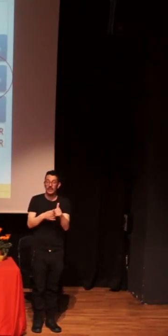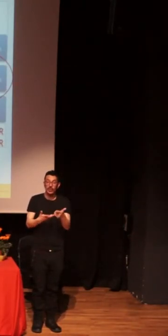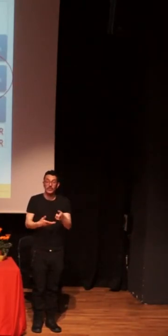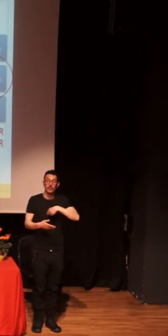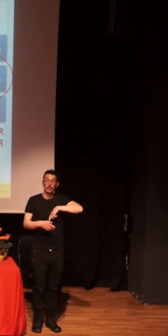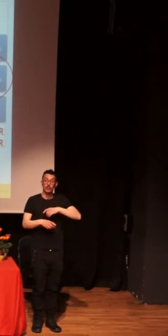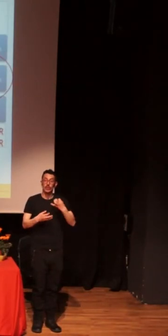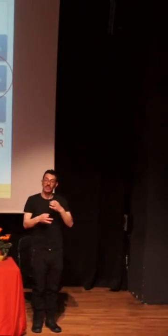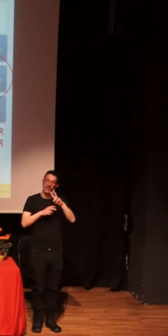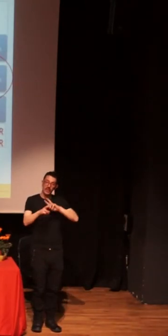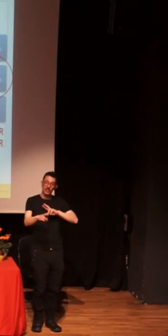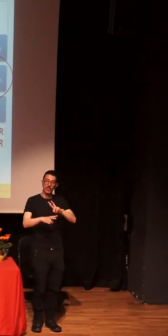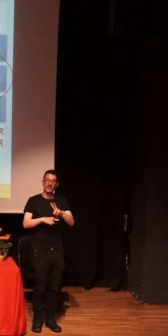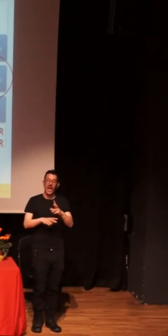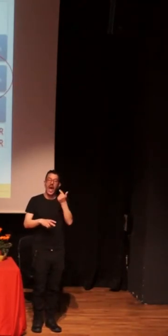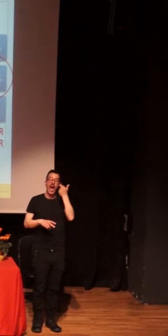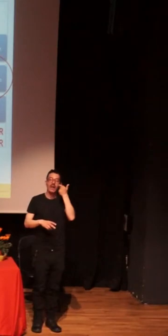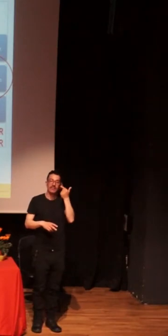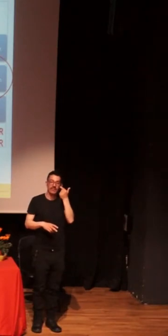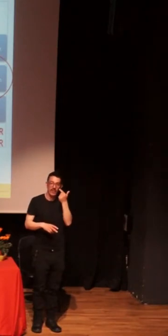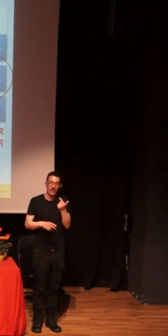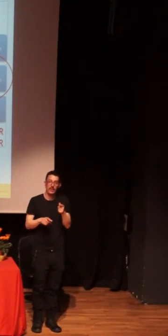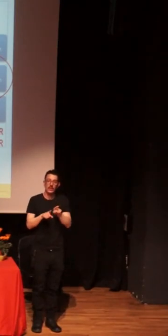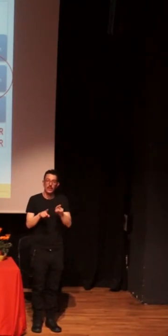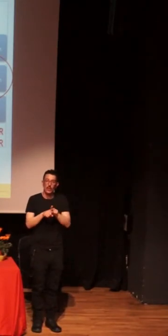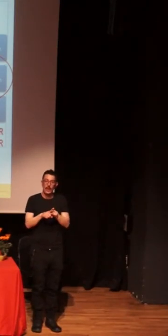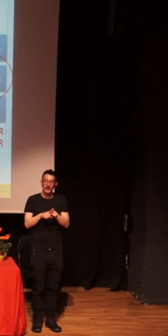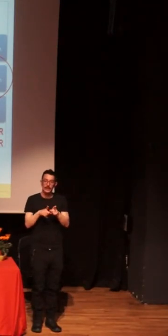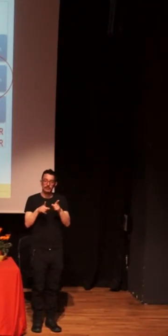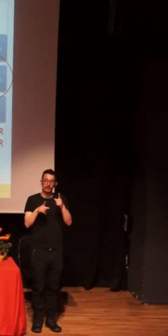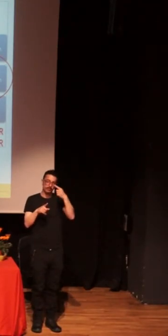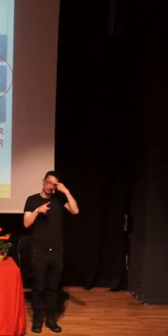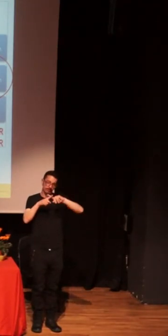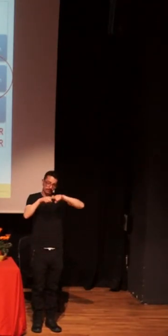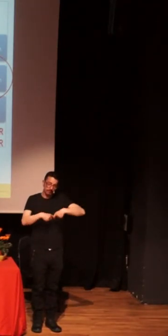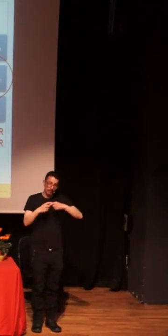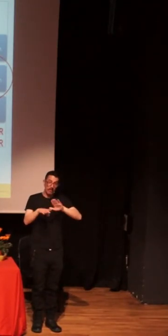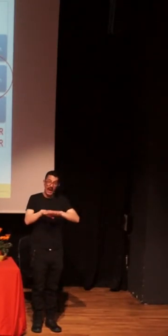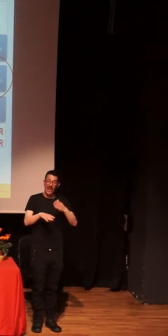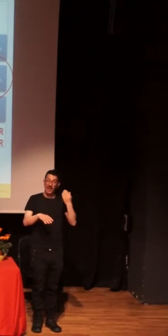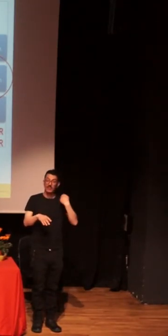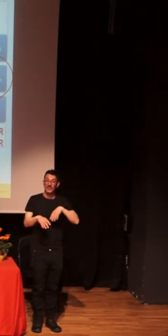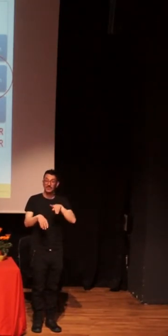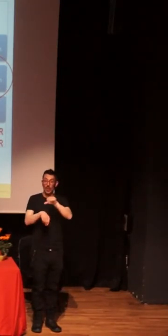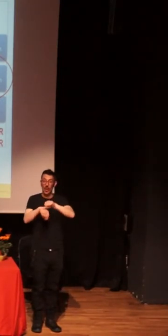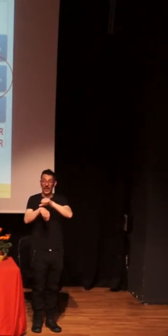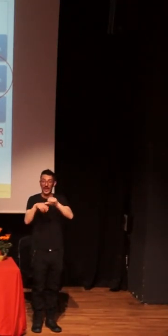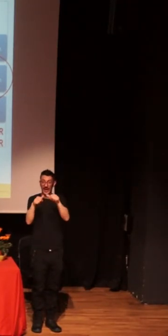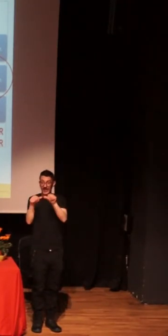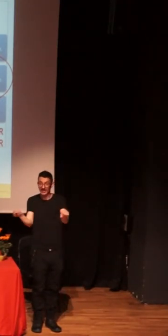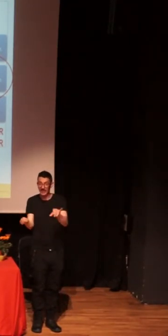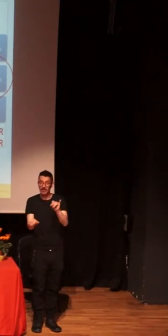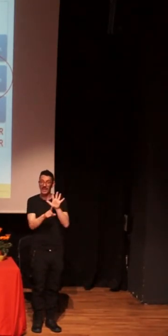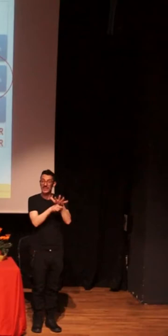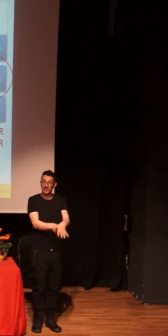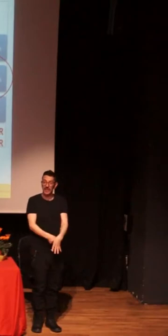respuesta para combatir el estigma y la discriminación? Pues a través de varias cuestiones,